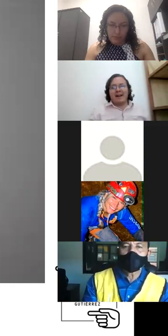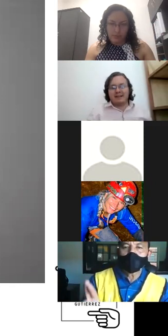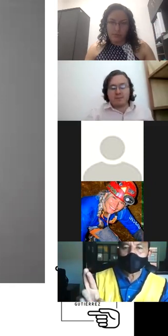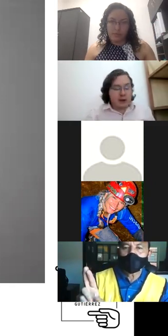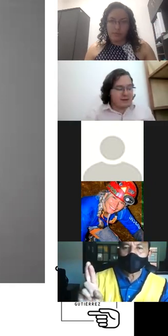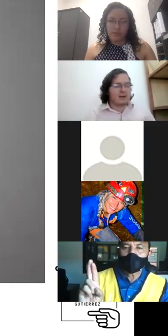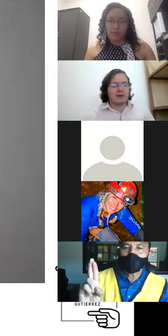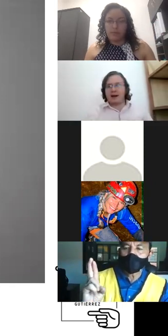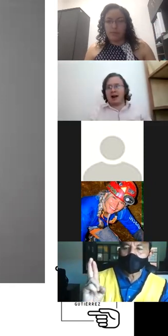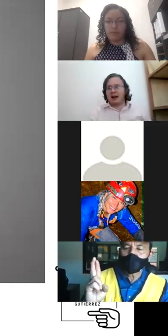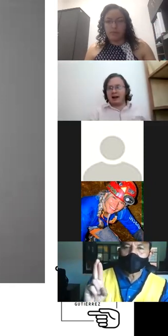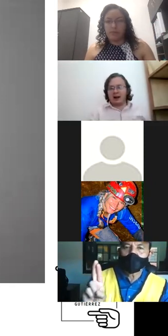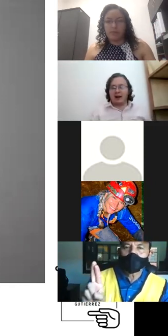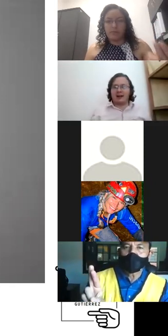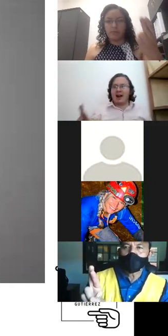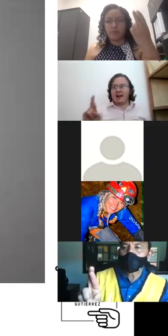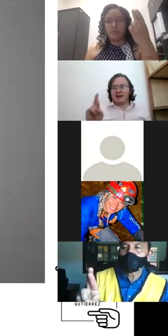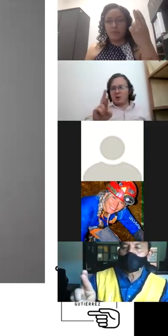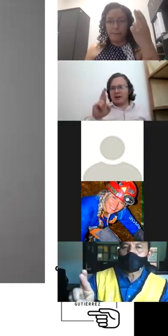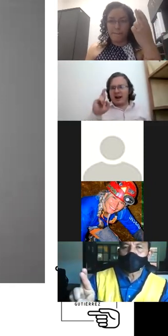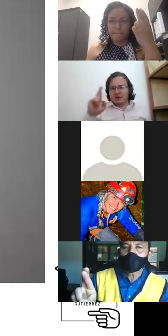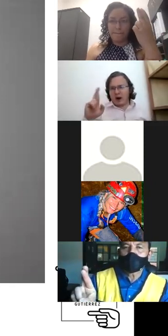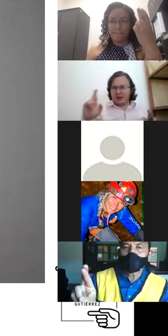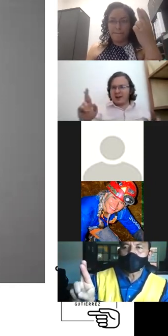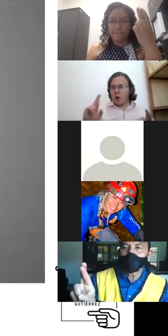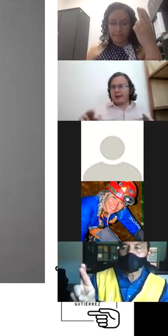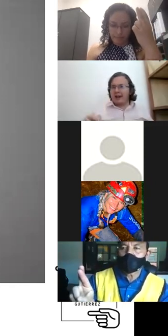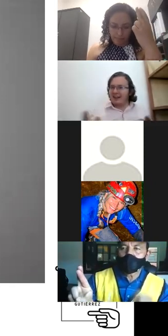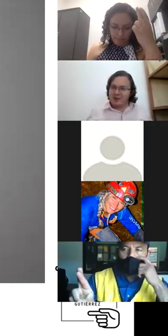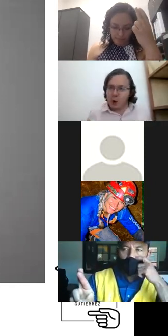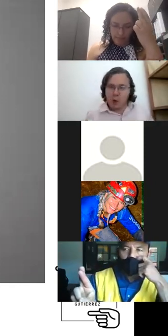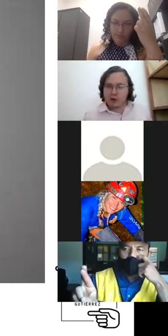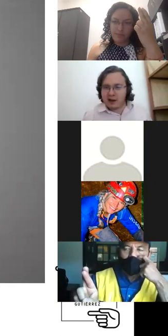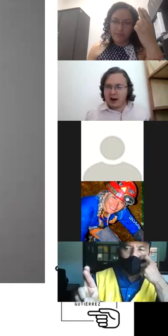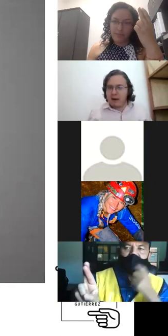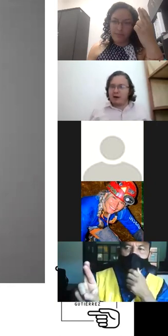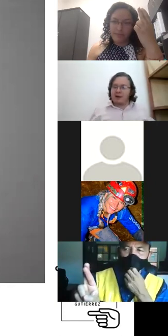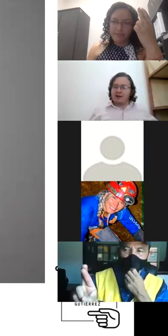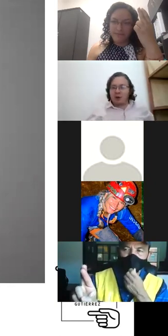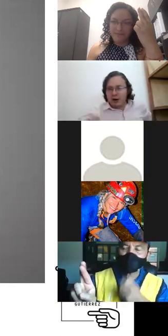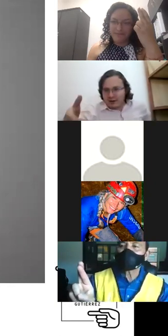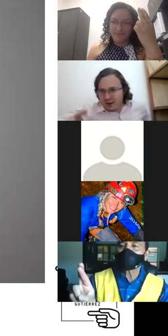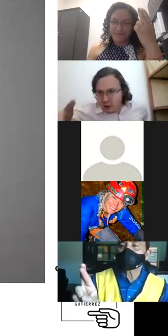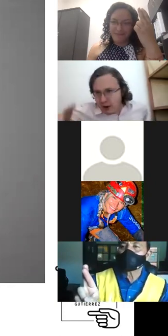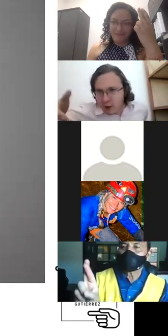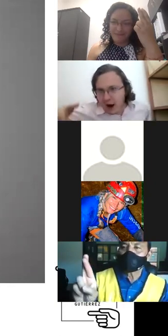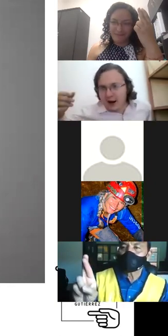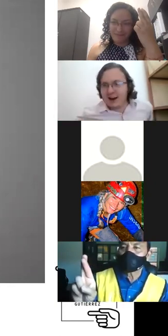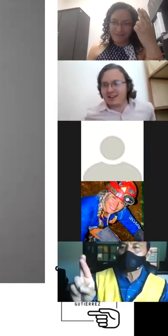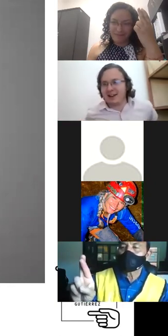después tenemos la letra R que la letra R es como el de la suerte o el de la traición como ustedes quieran verlo la traición cuando le estás dando la mano a alguien y están